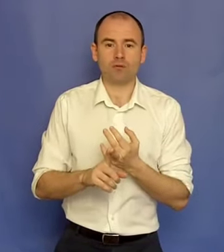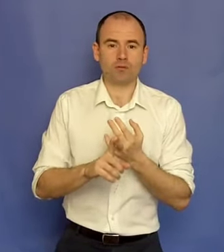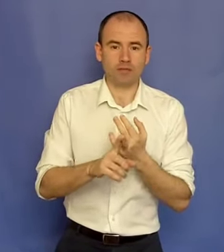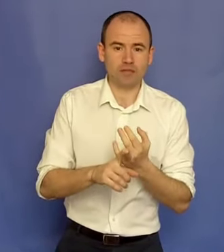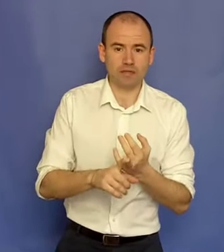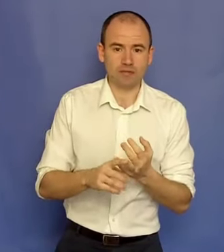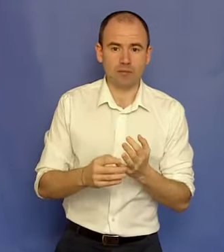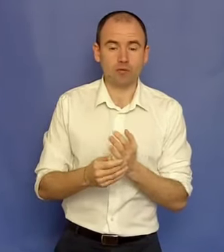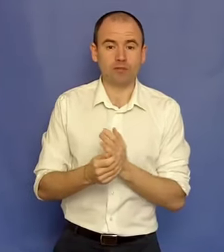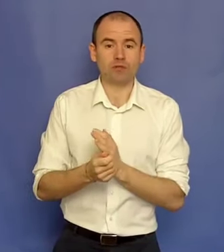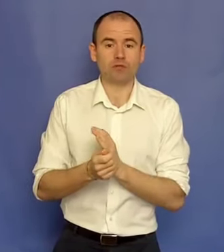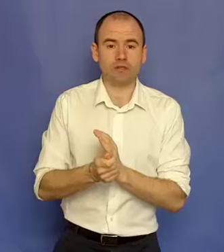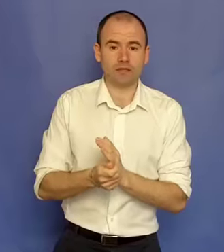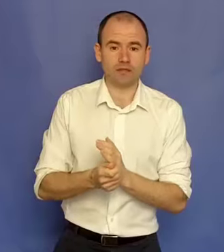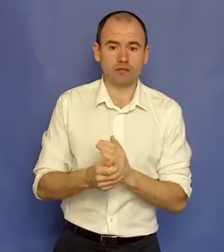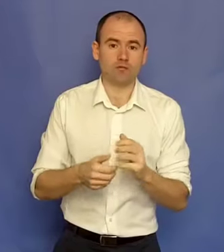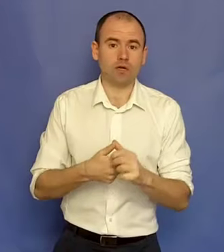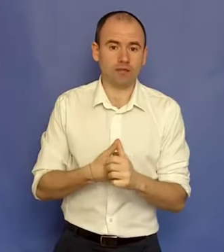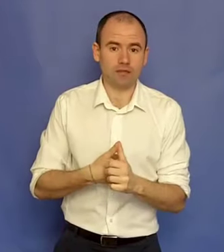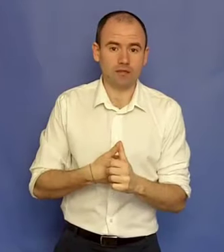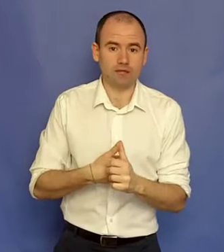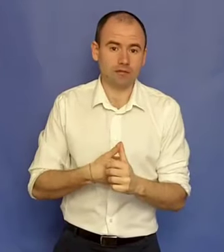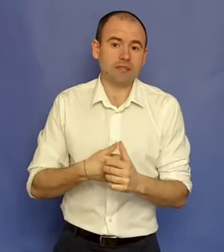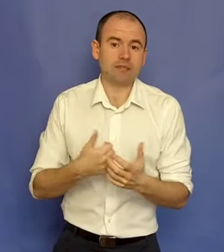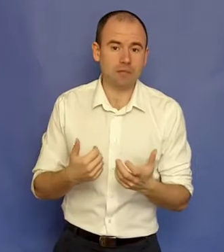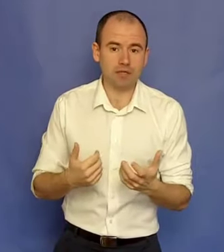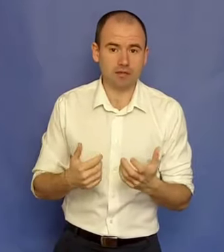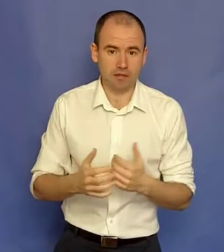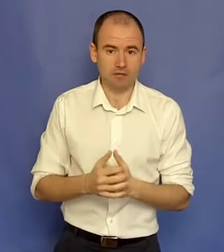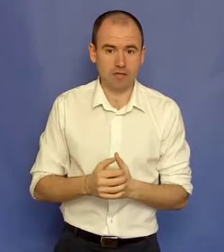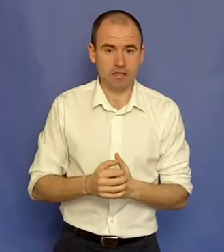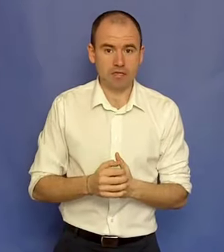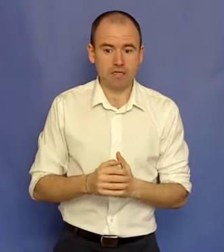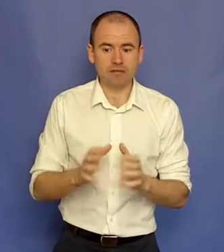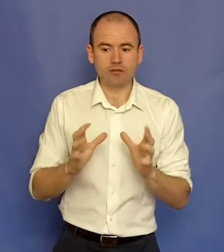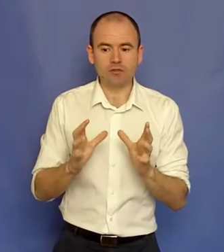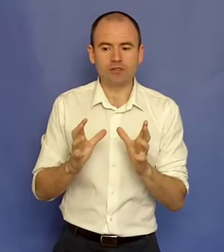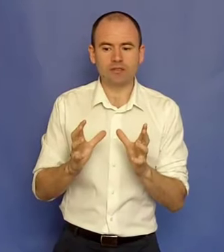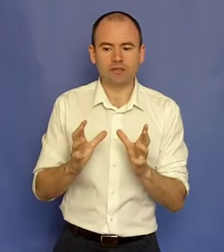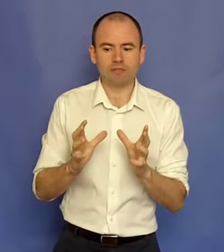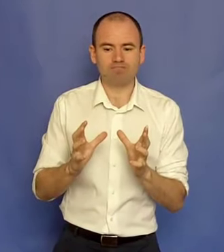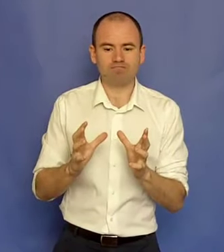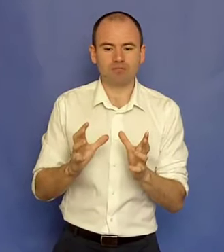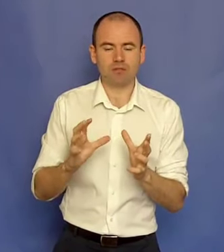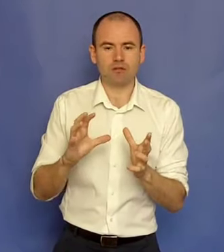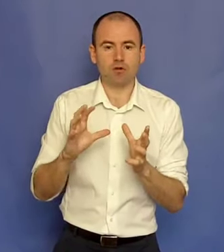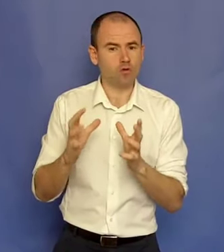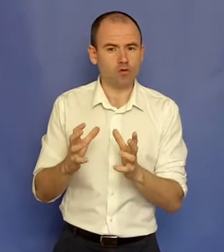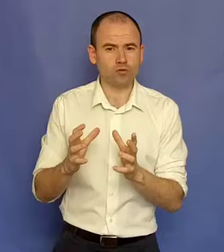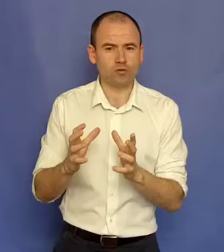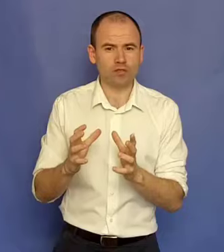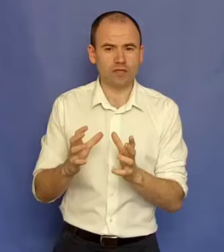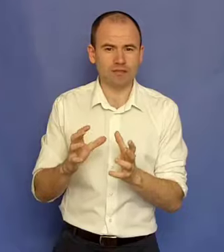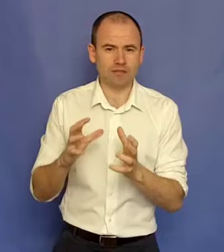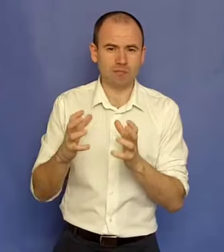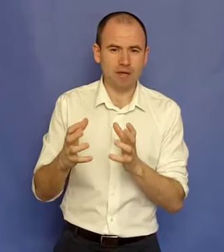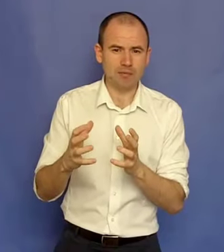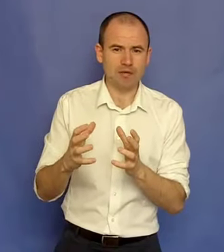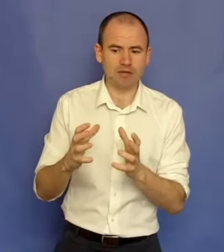Punem prosperitatea, da? Punem securitatea, siguranța, zilei de mâine, dacă vrei. Deci tot ce ține de locul nostru în societate, de banii pe care